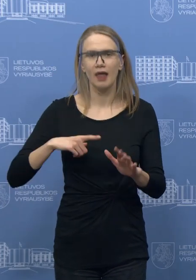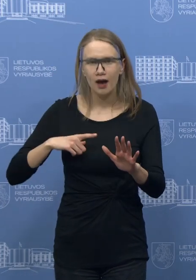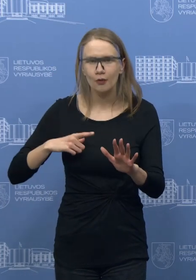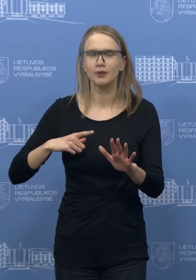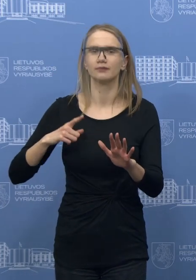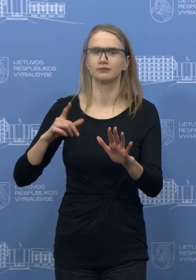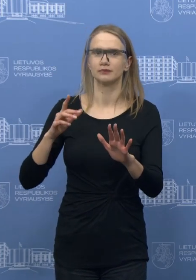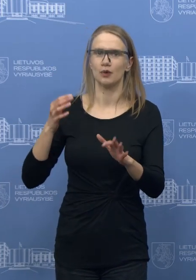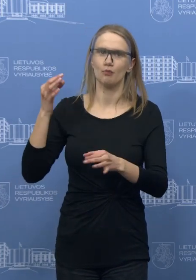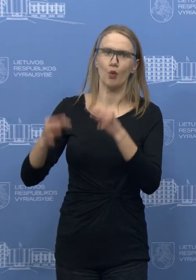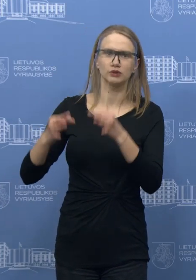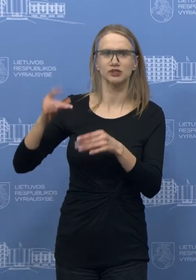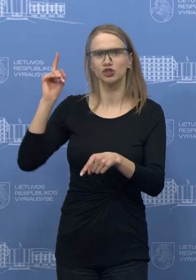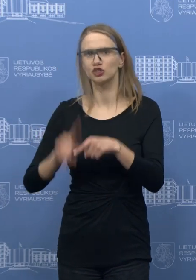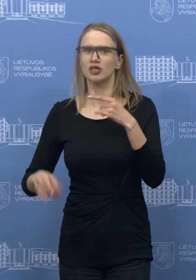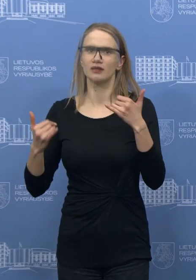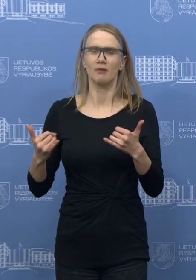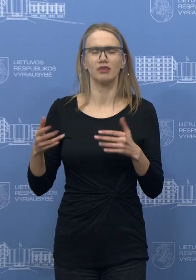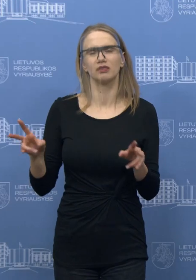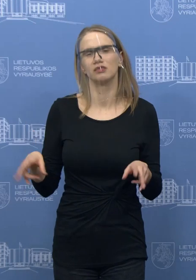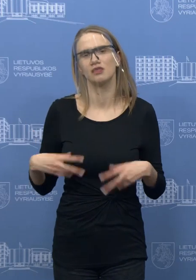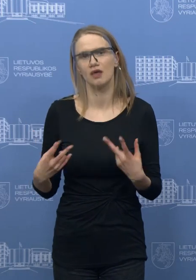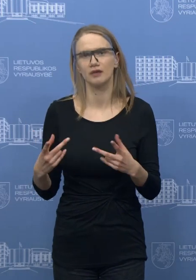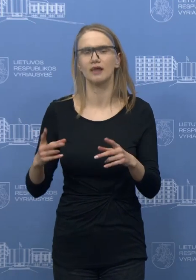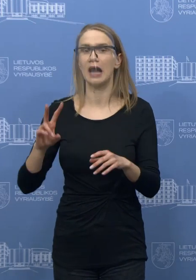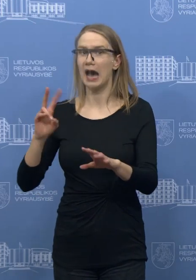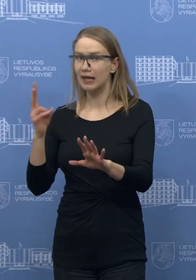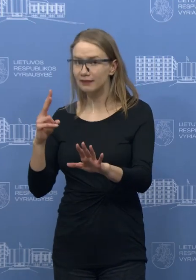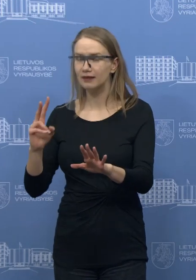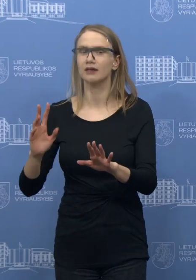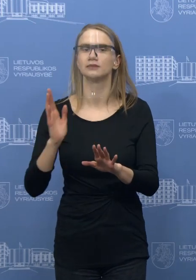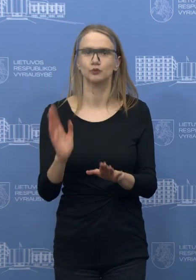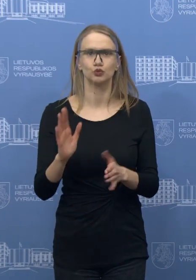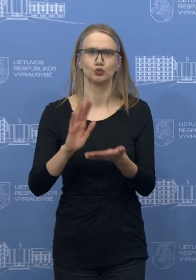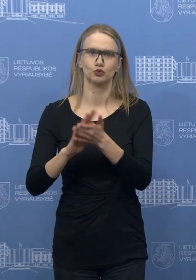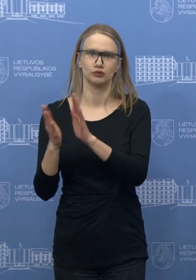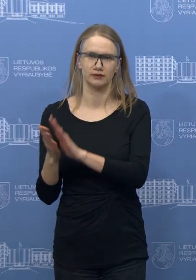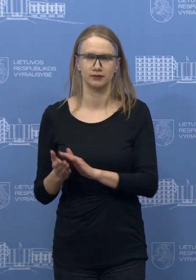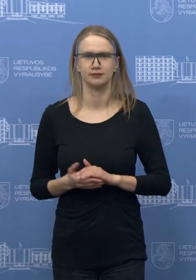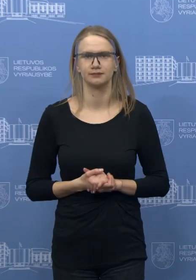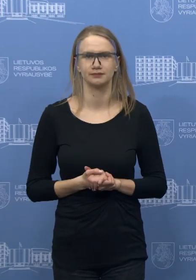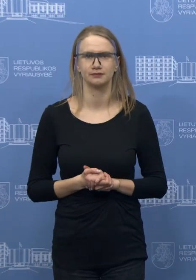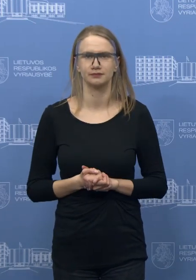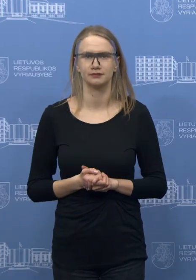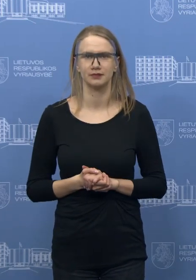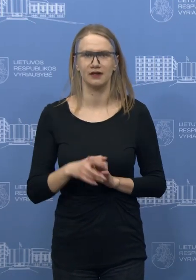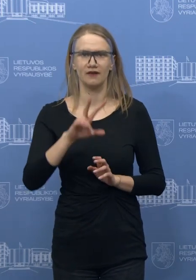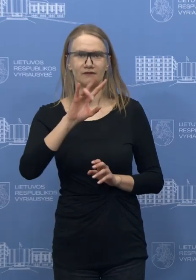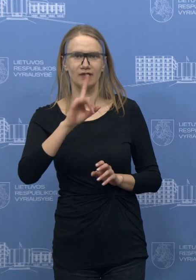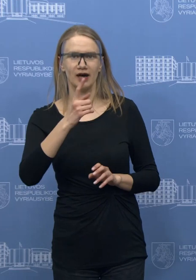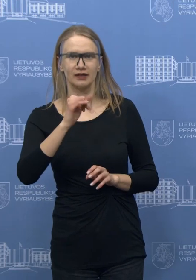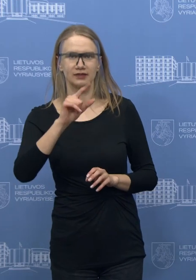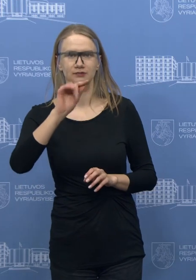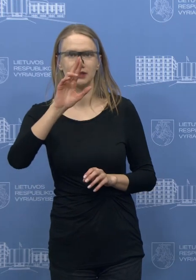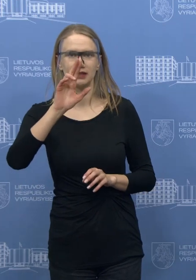nėra prasmėsta padaryti, antradinį, manau, galime priimti jūsų sadaikalingus sprendimus. Taip, toliau, Vaidas Pilkauskas, kas